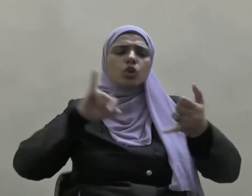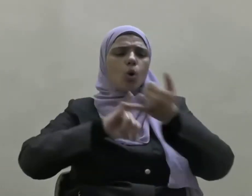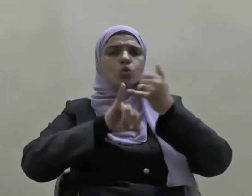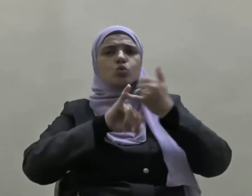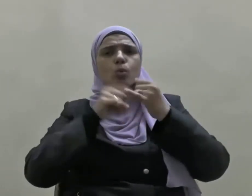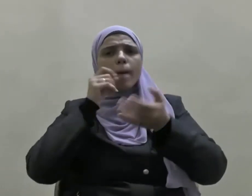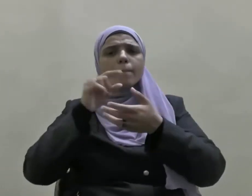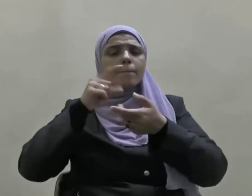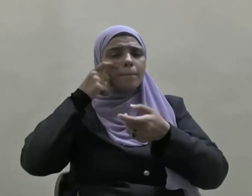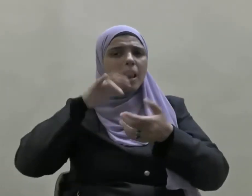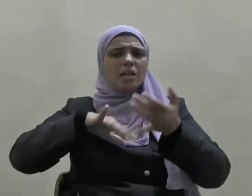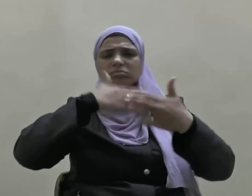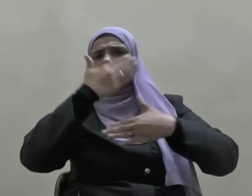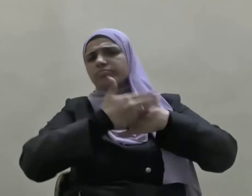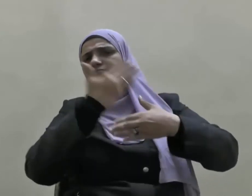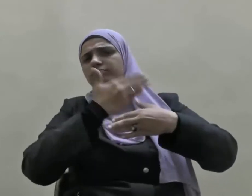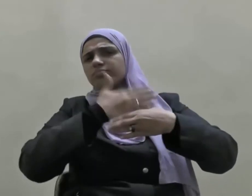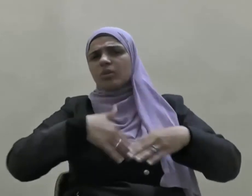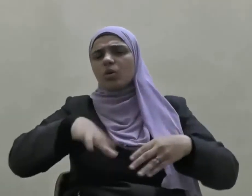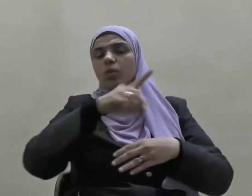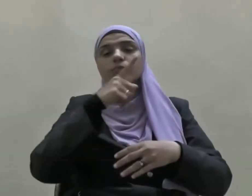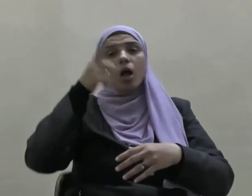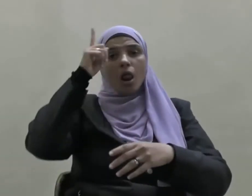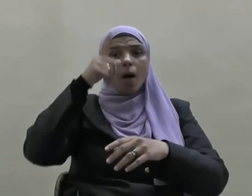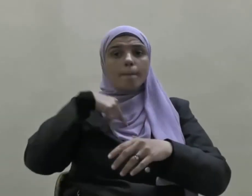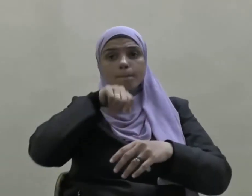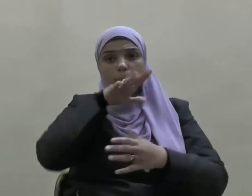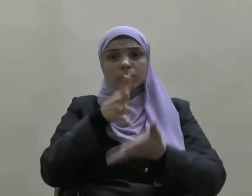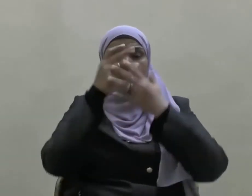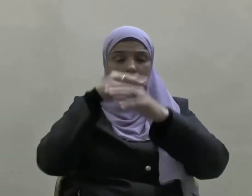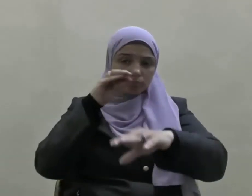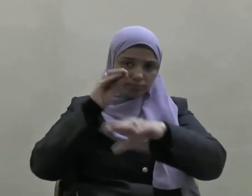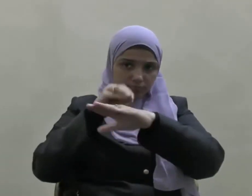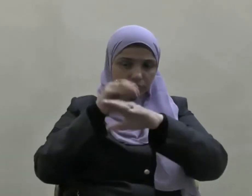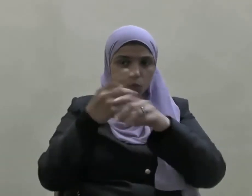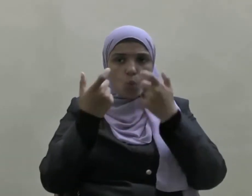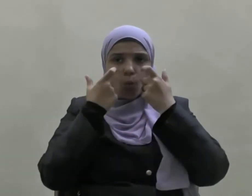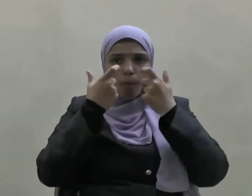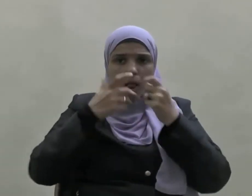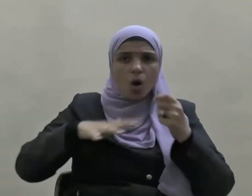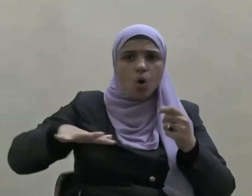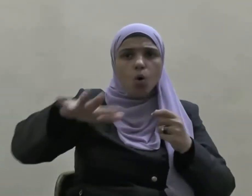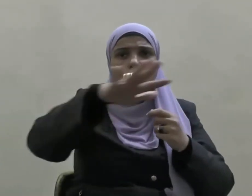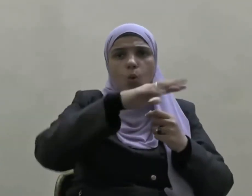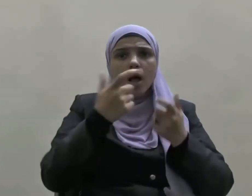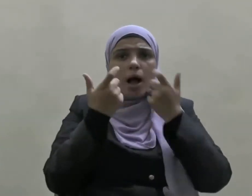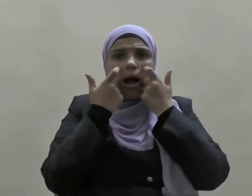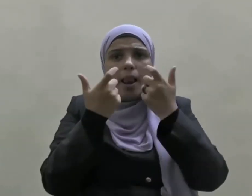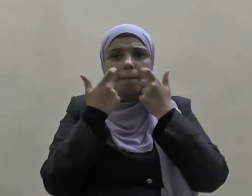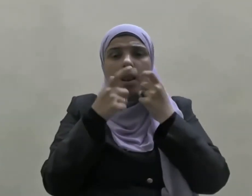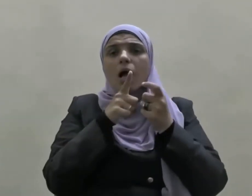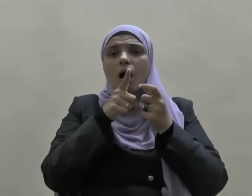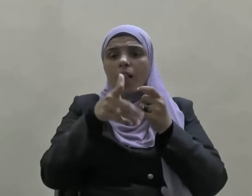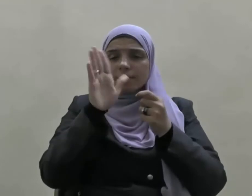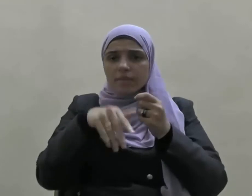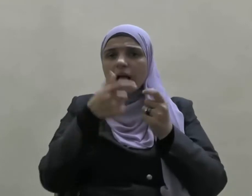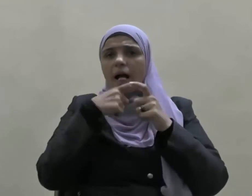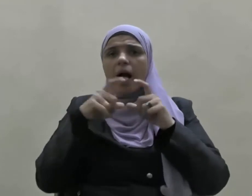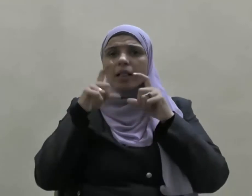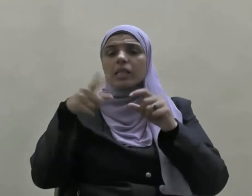الخصومة بين الناس ولقد حذر النبي صلى الله عليه وسلم من ذلك بقوله